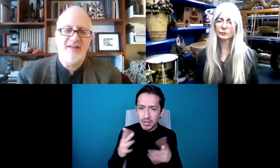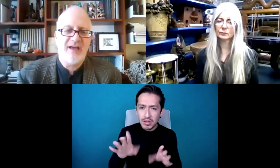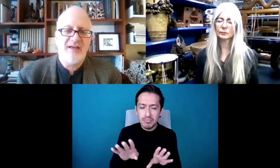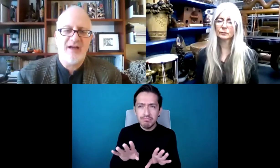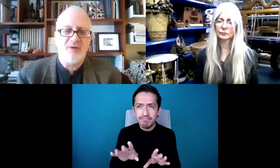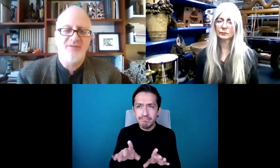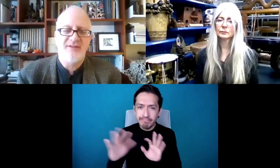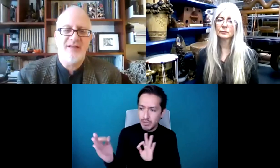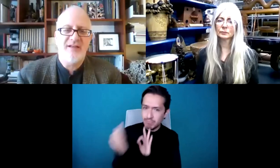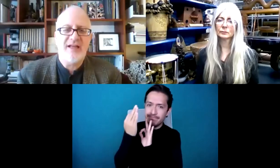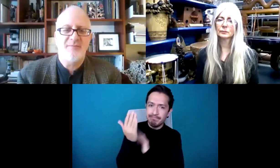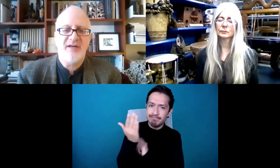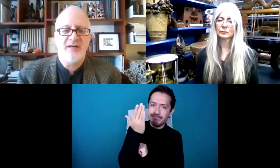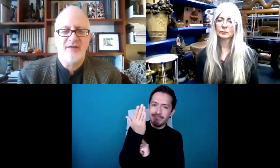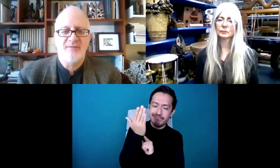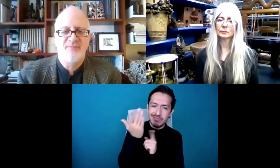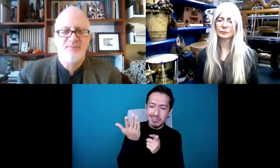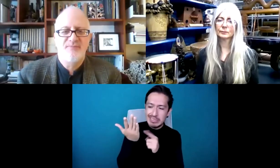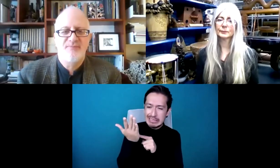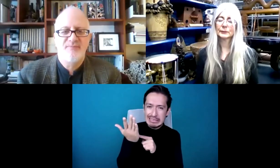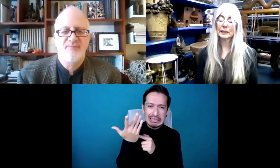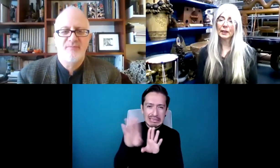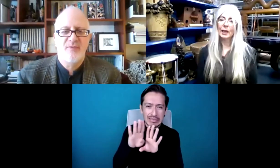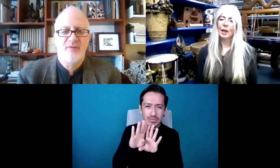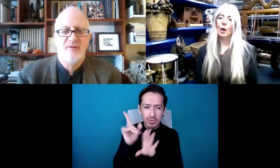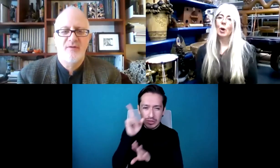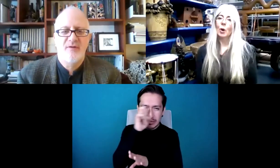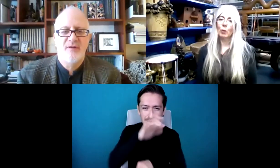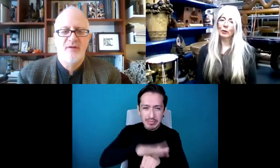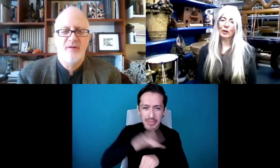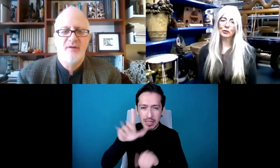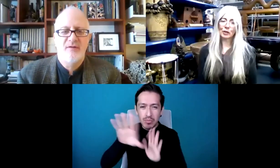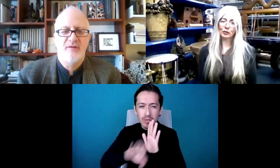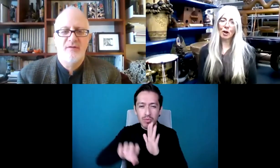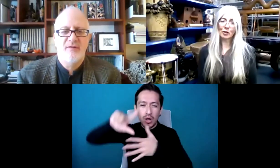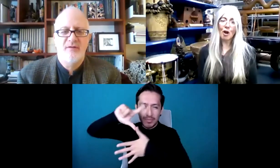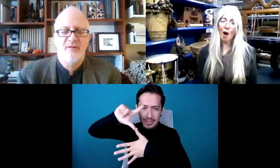más difíciles? Por ejemplo, en América Latina.